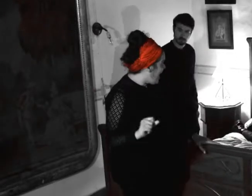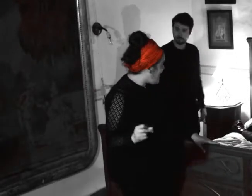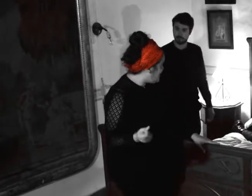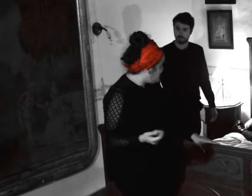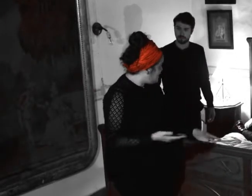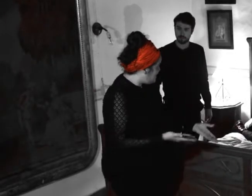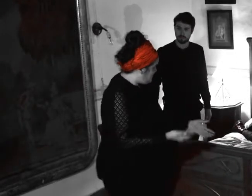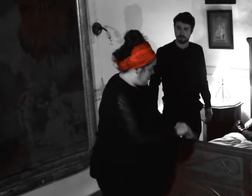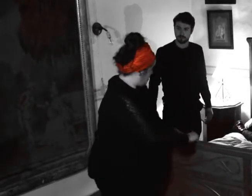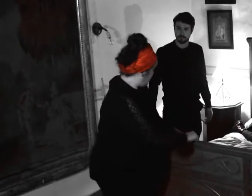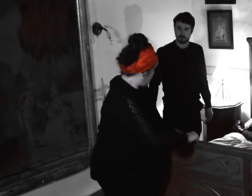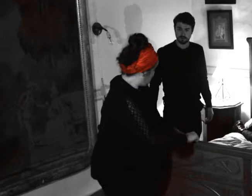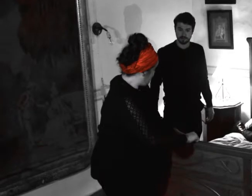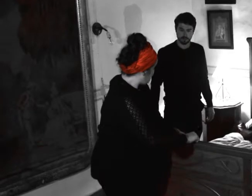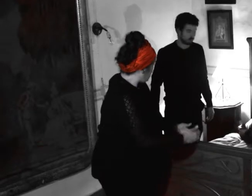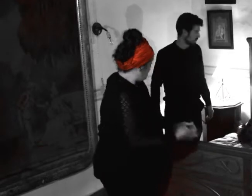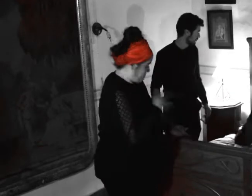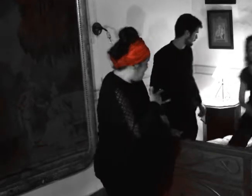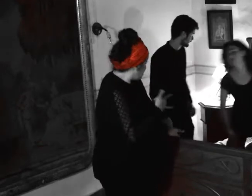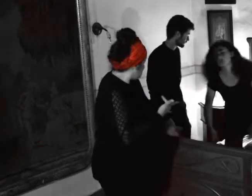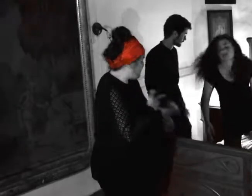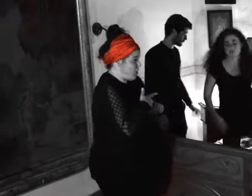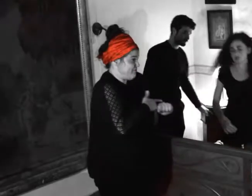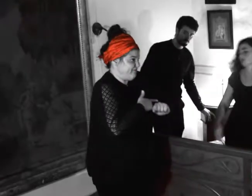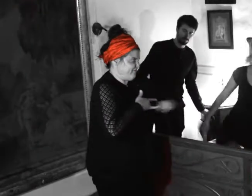No me suena nada mal